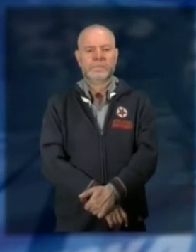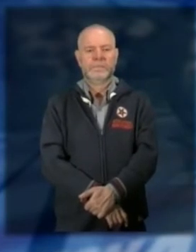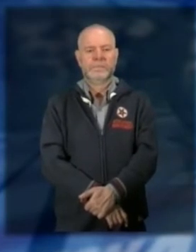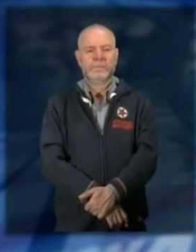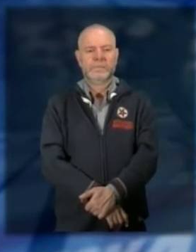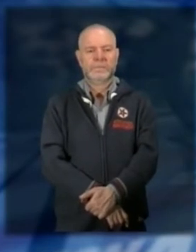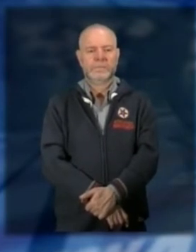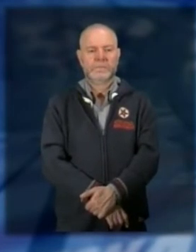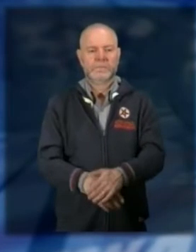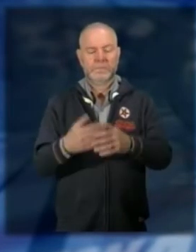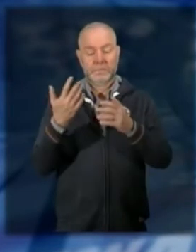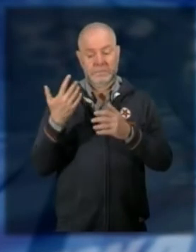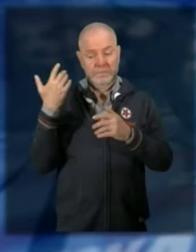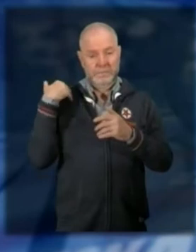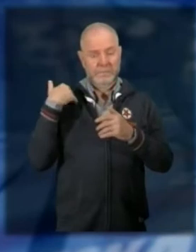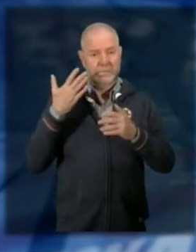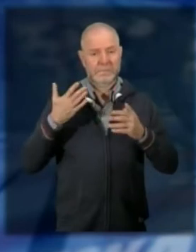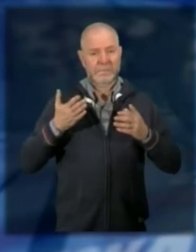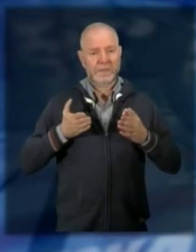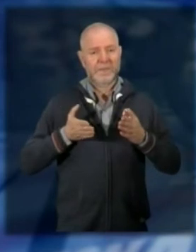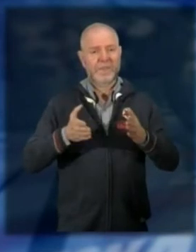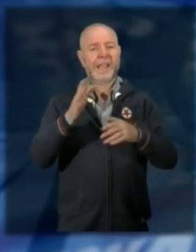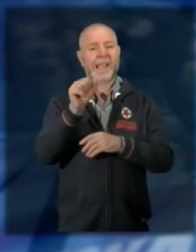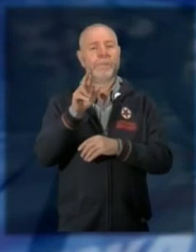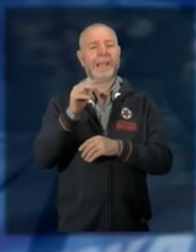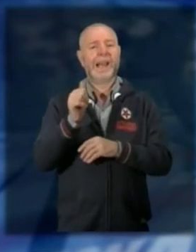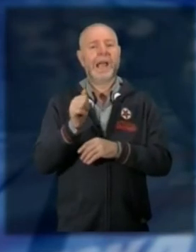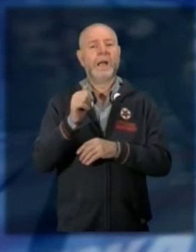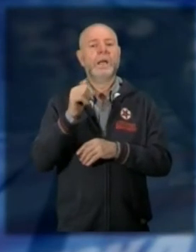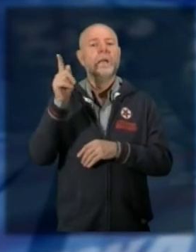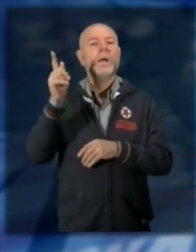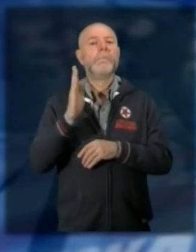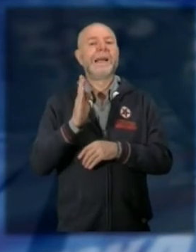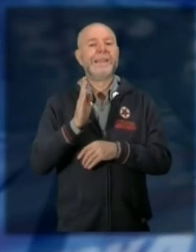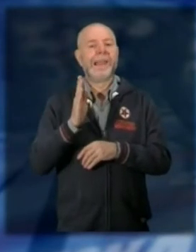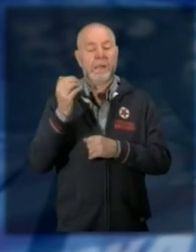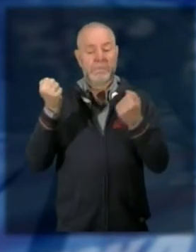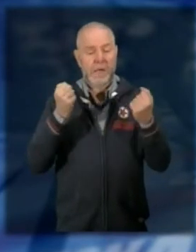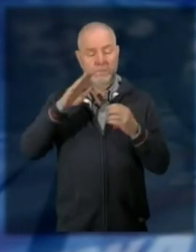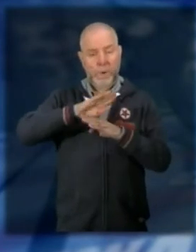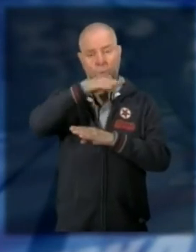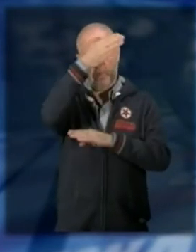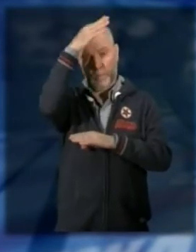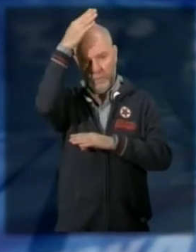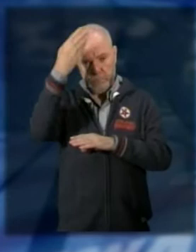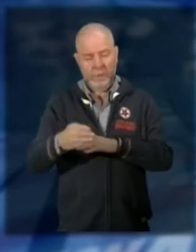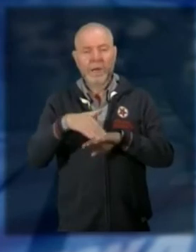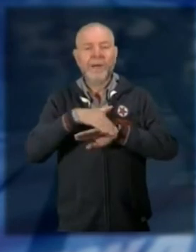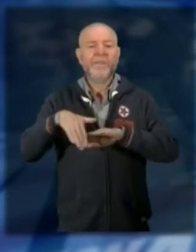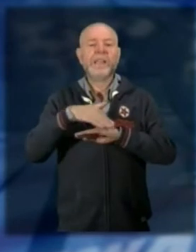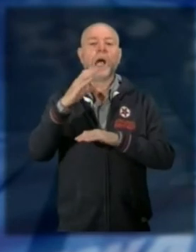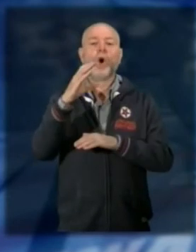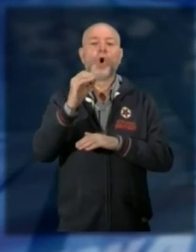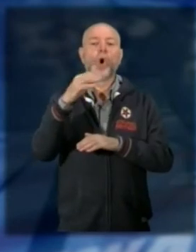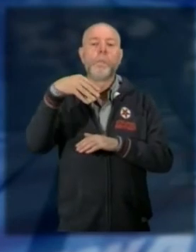chiusa la circolazione dalla mattinata di oggi via Erbera-Bagnella ieri sera intorno alle 23 un pick up si è capottato in via Comoli nei pressi del